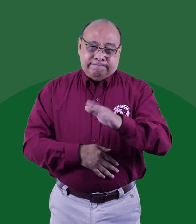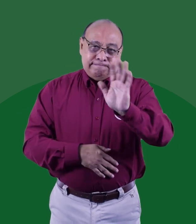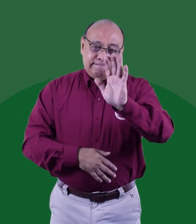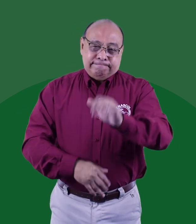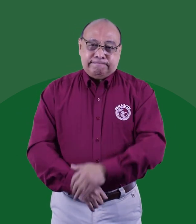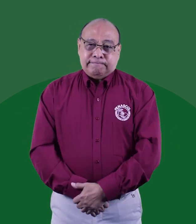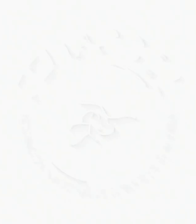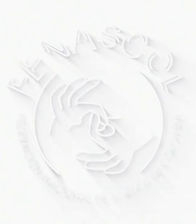Adiós.